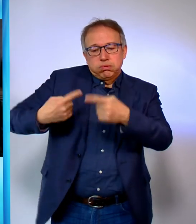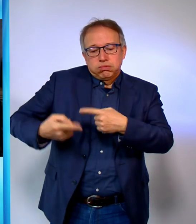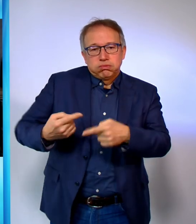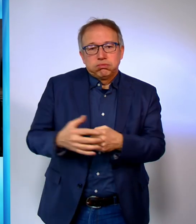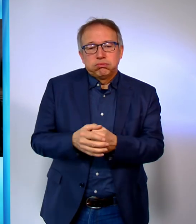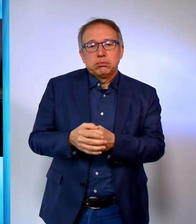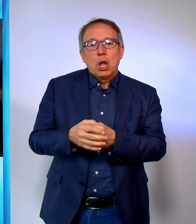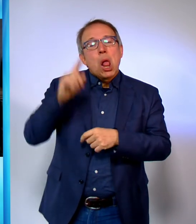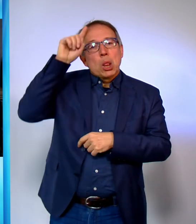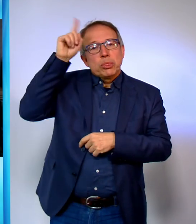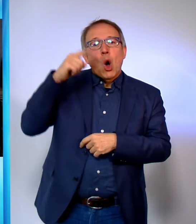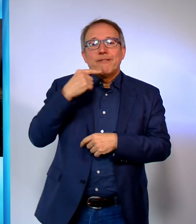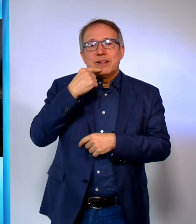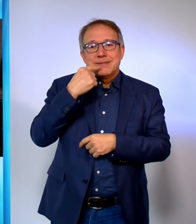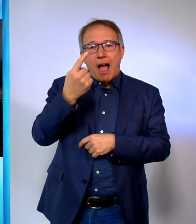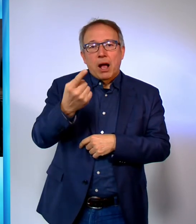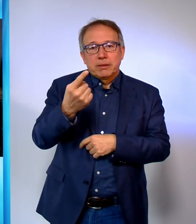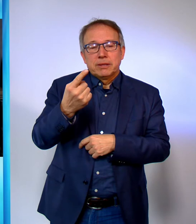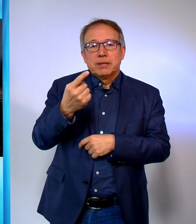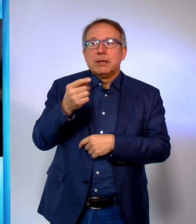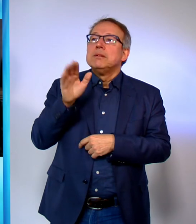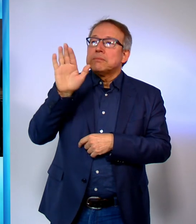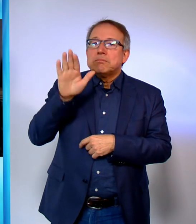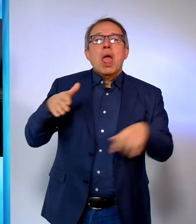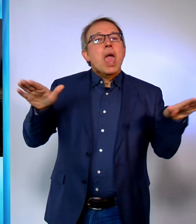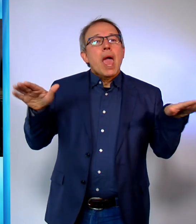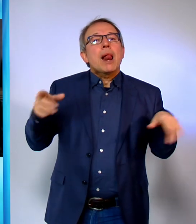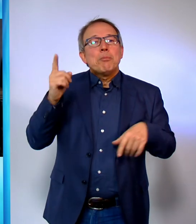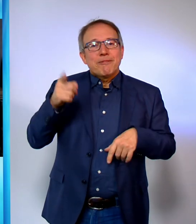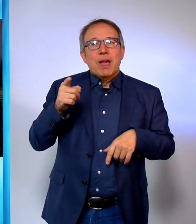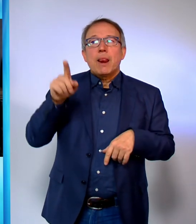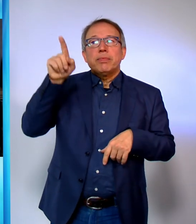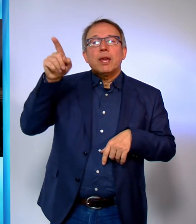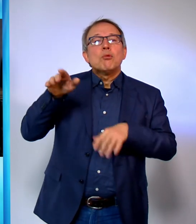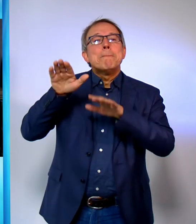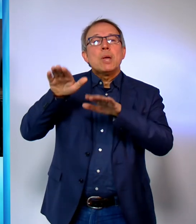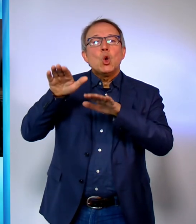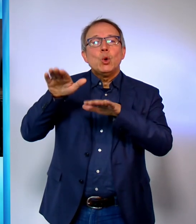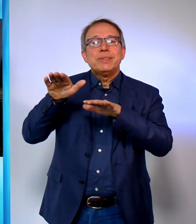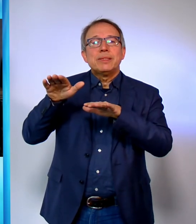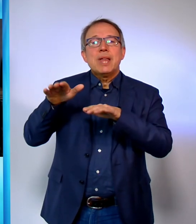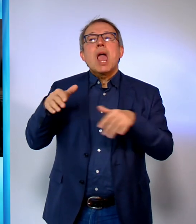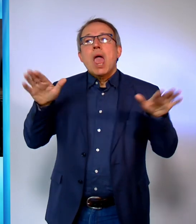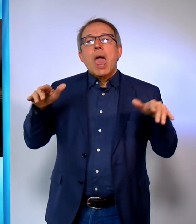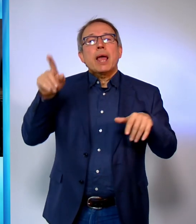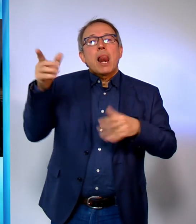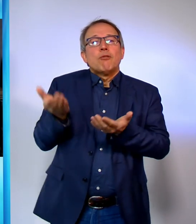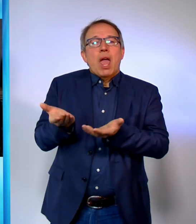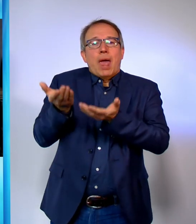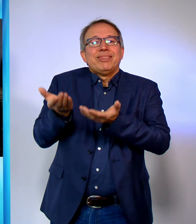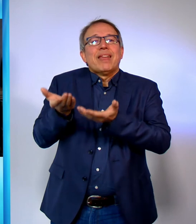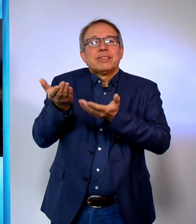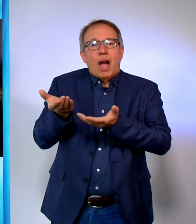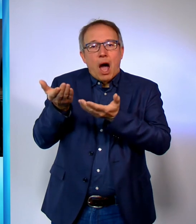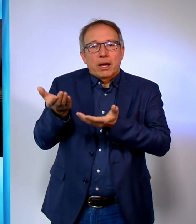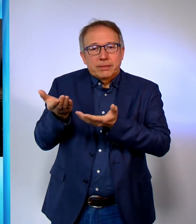Und er hat gleich eine biblische Begründung parat. Seinen Engeln befiehlt er, dich zu behüten. Und sie werden dich auf